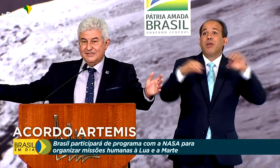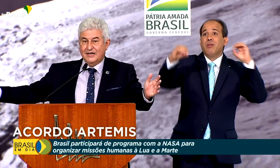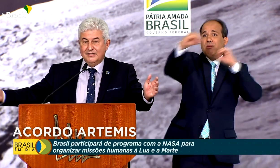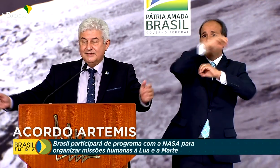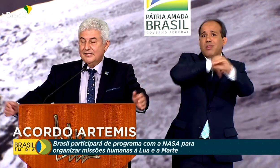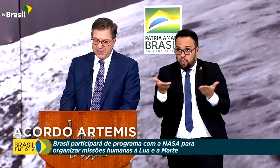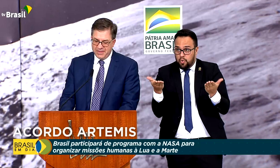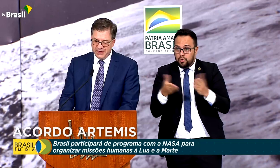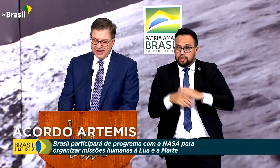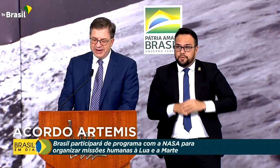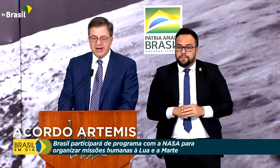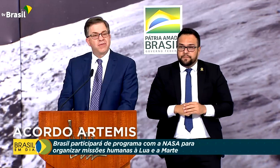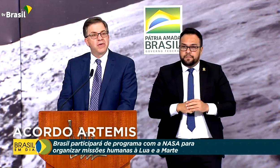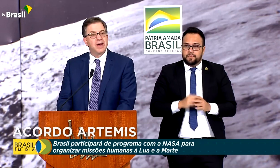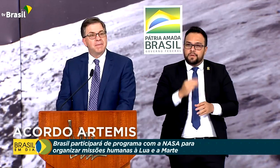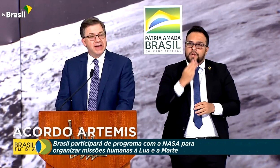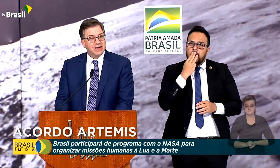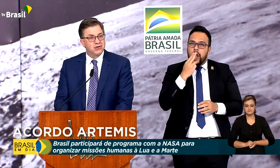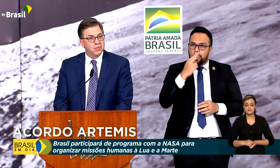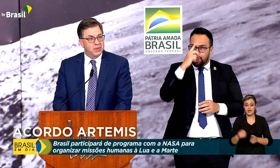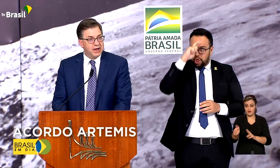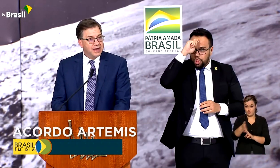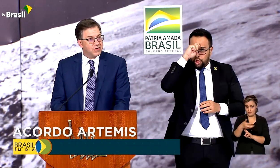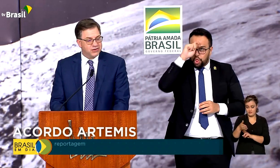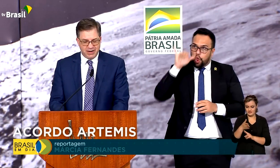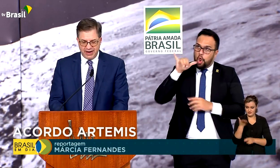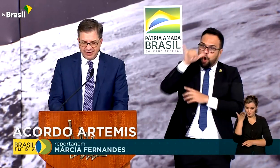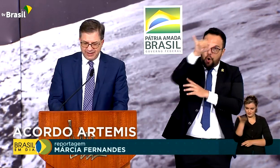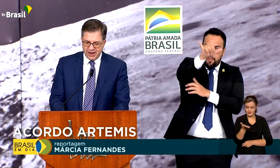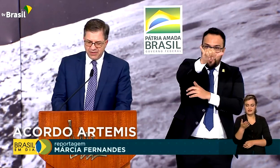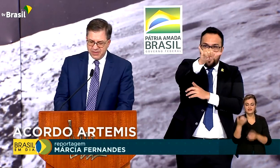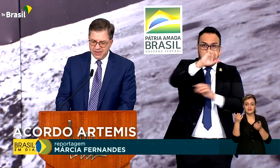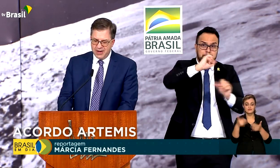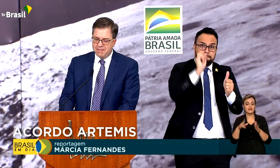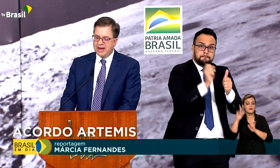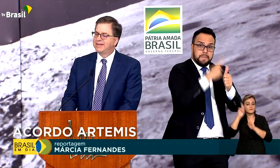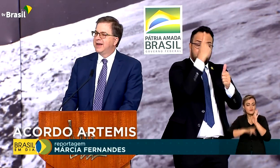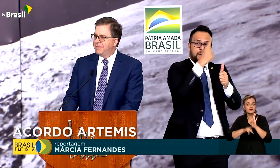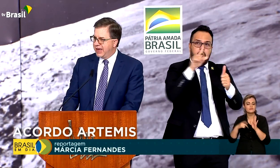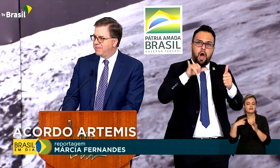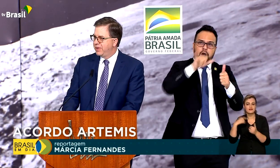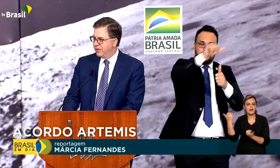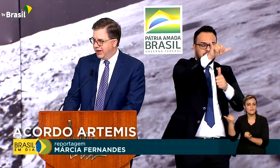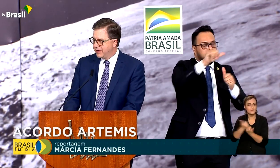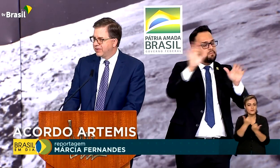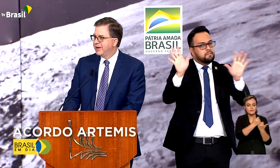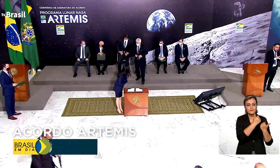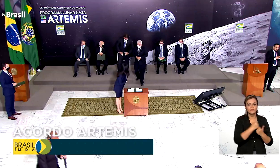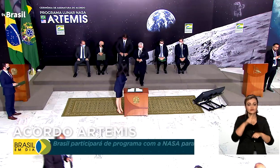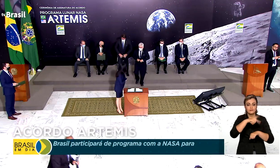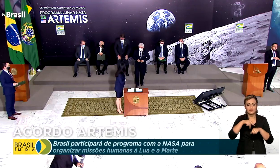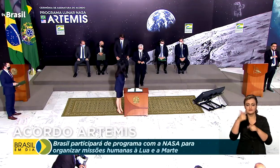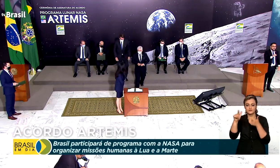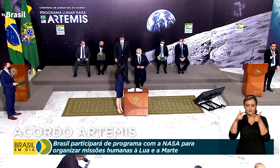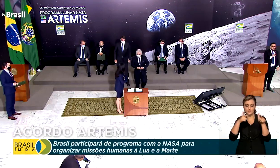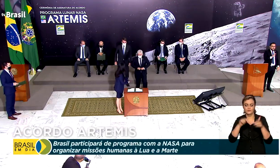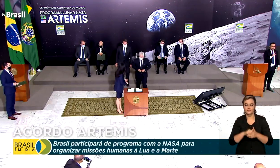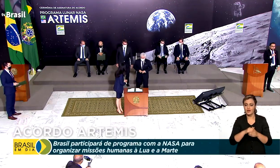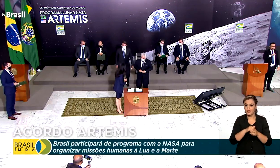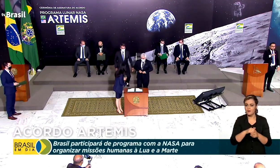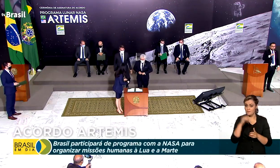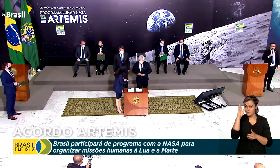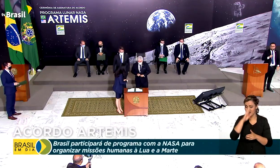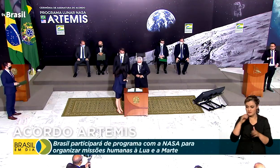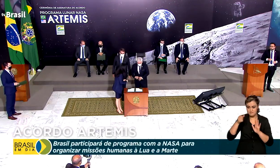muitas áreas. O embaixador norte-americano disse que o programa já conta com apoio de mais 11 países. Para o Brasil,